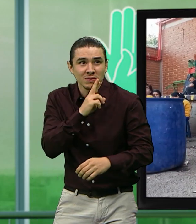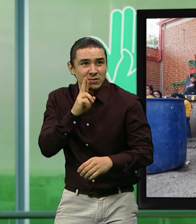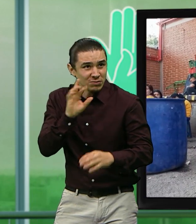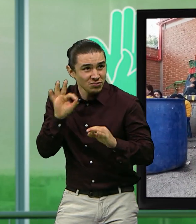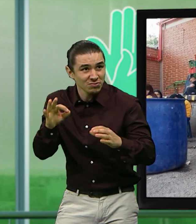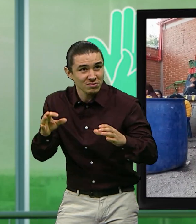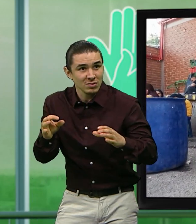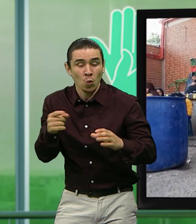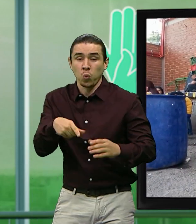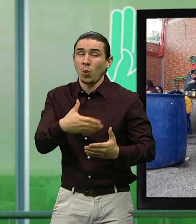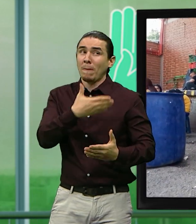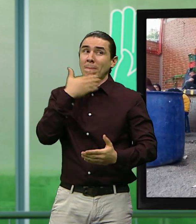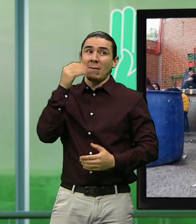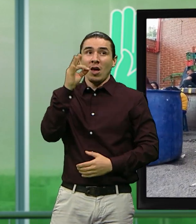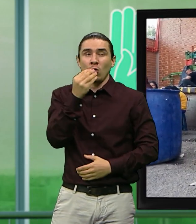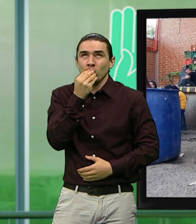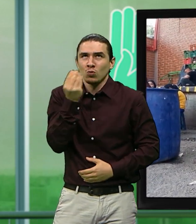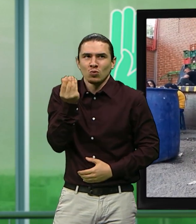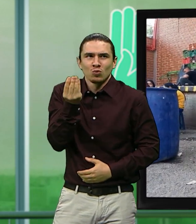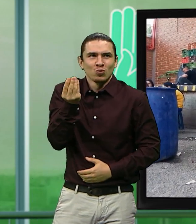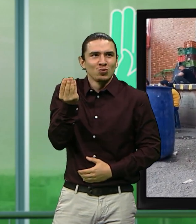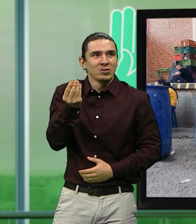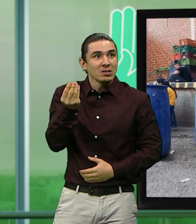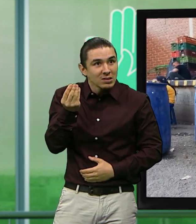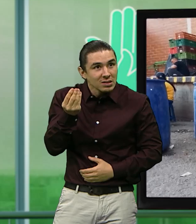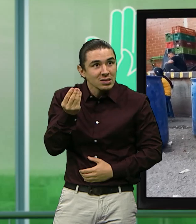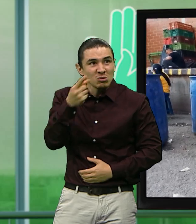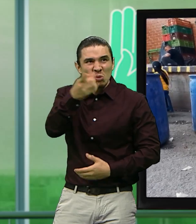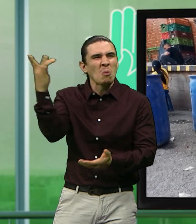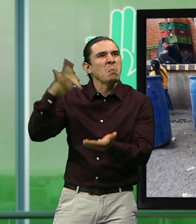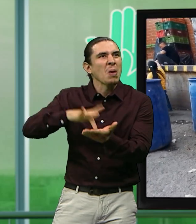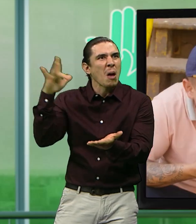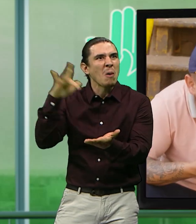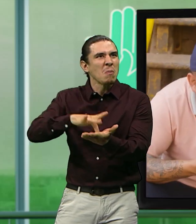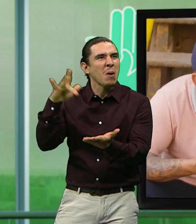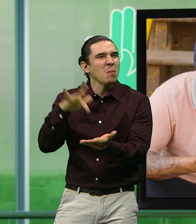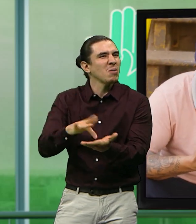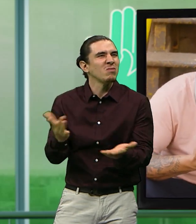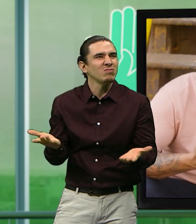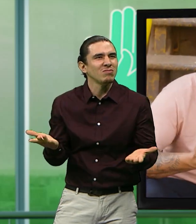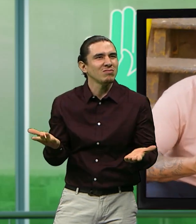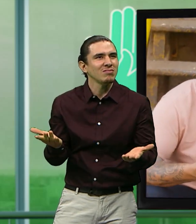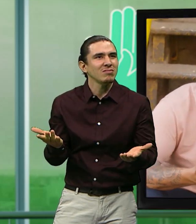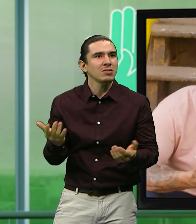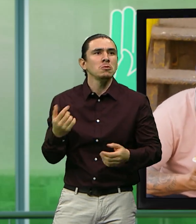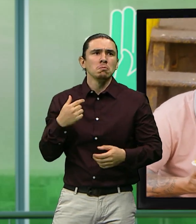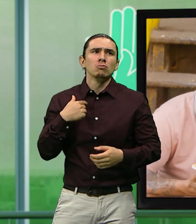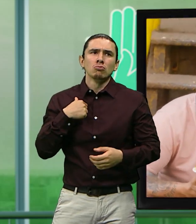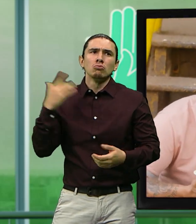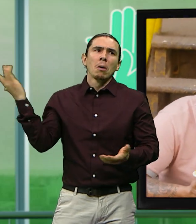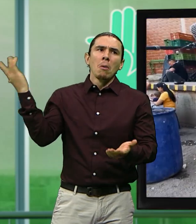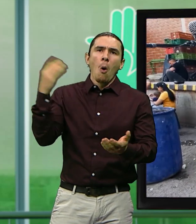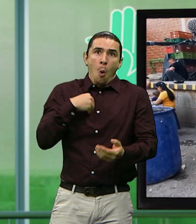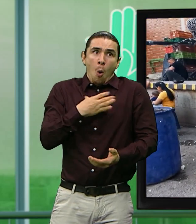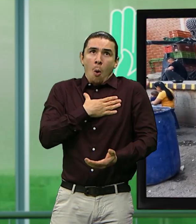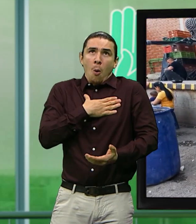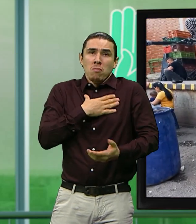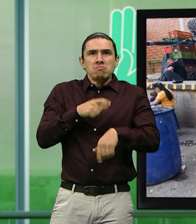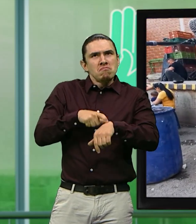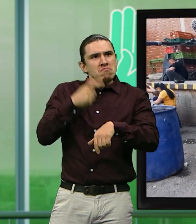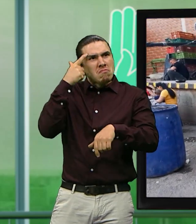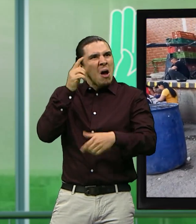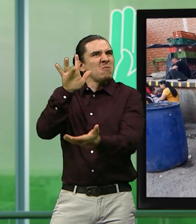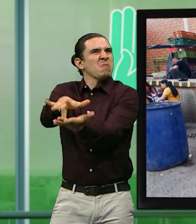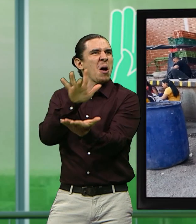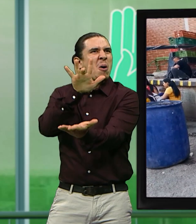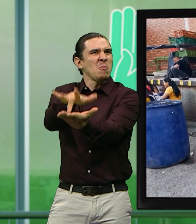Porque es la mejor. Bueno. ¿Y cada cuánto vienen a comer acá? Cada vez que tenemos la oportunidad de venir. ¿Y ustedes